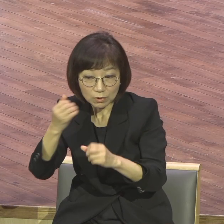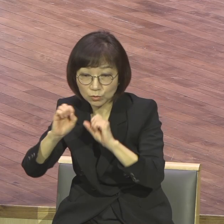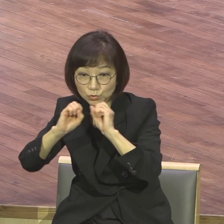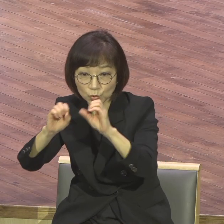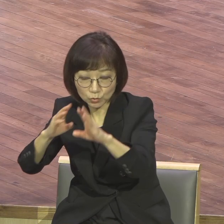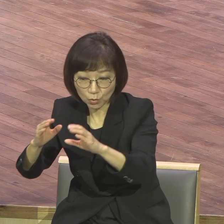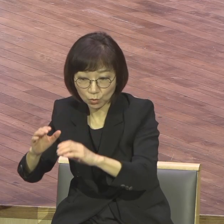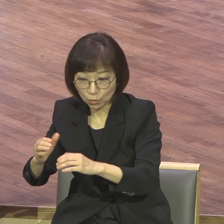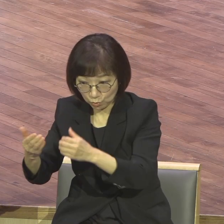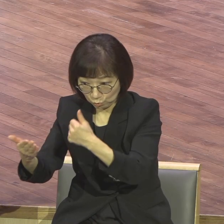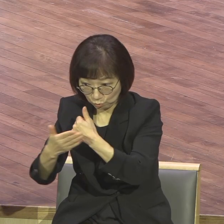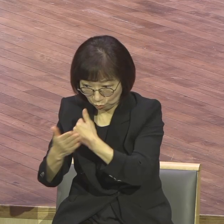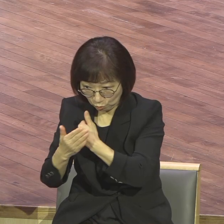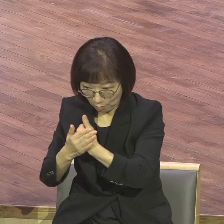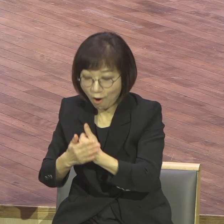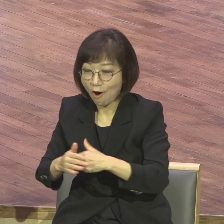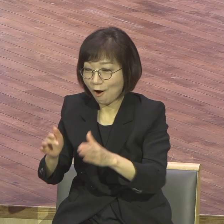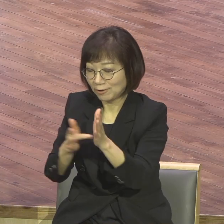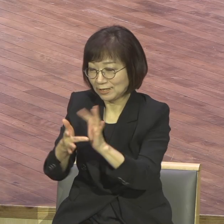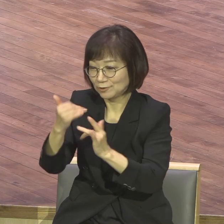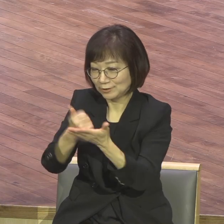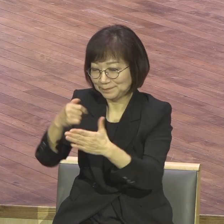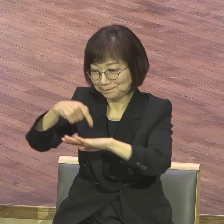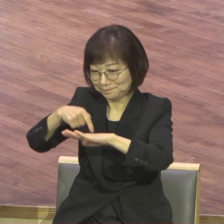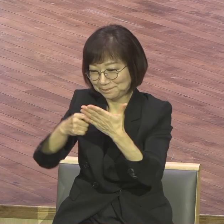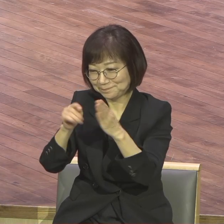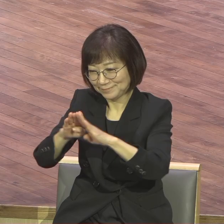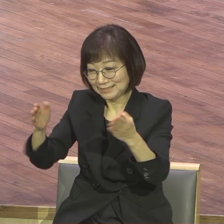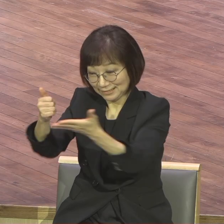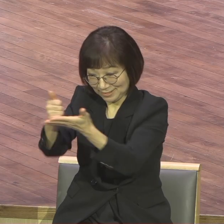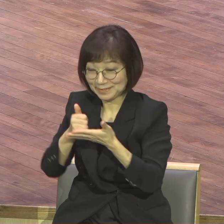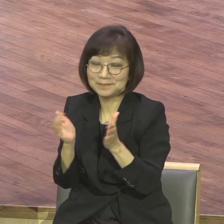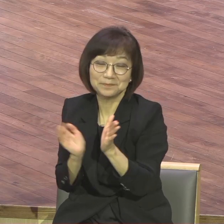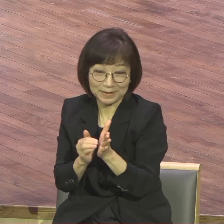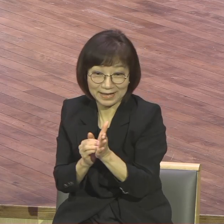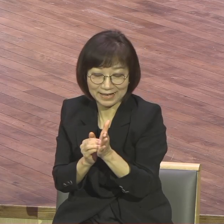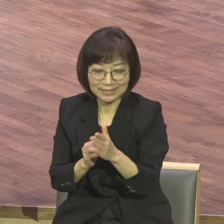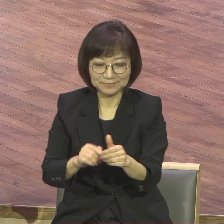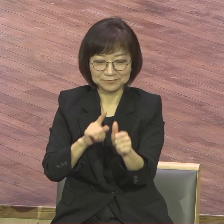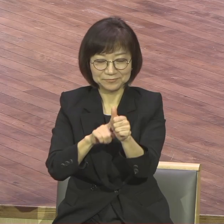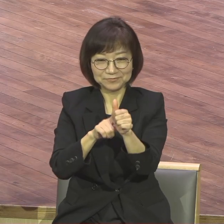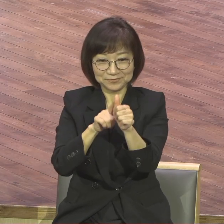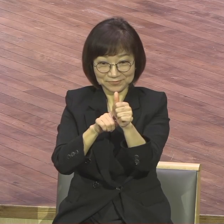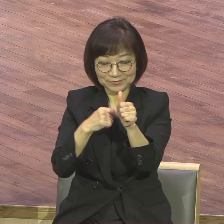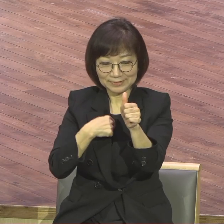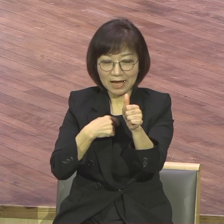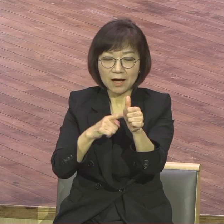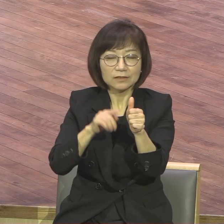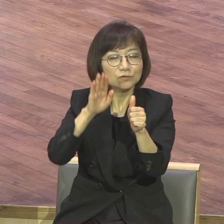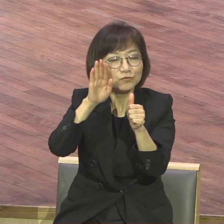그리스도를 영접했습니다. 예수 그리스도를 영접한 이후에 그에게